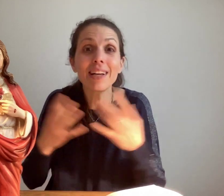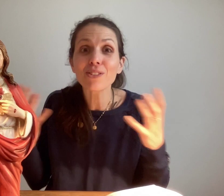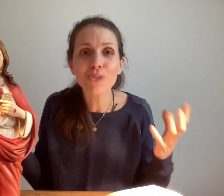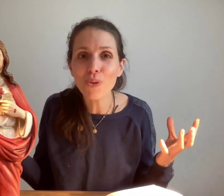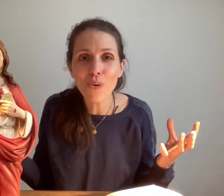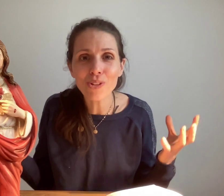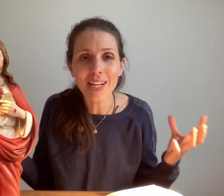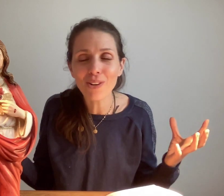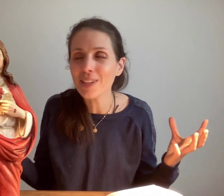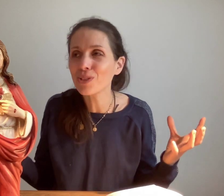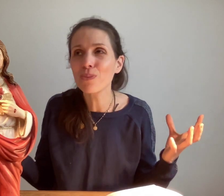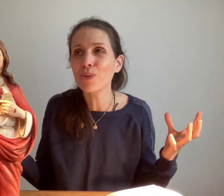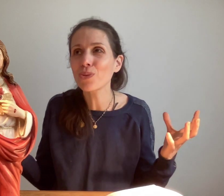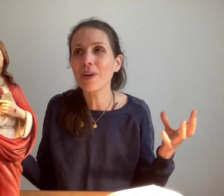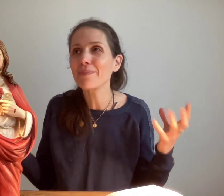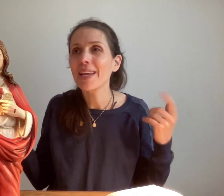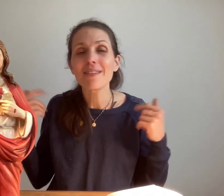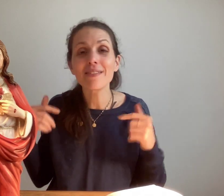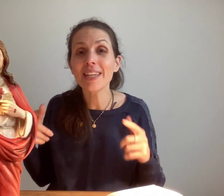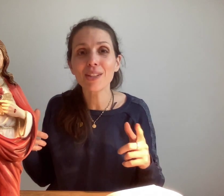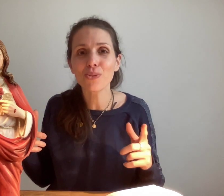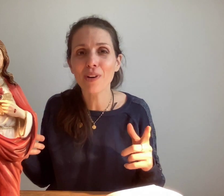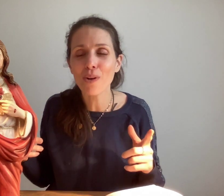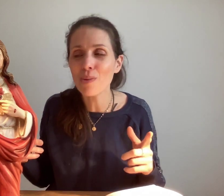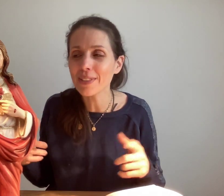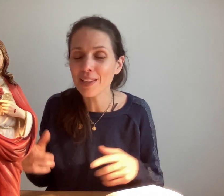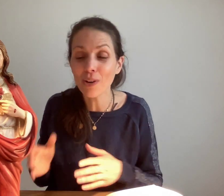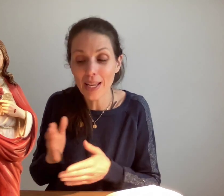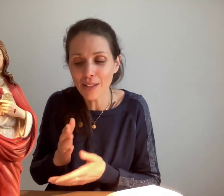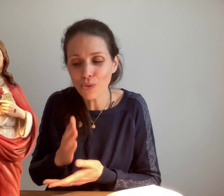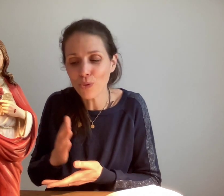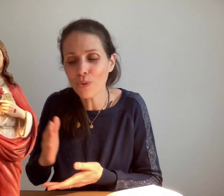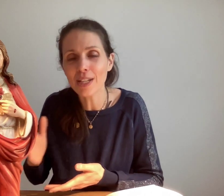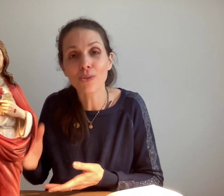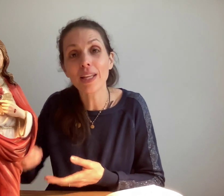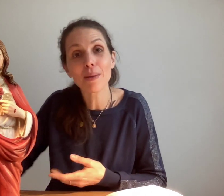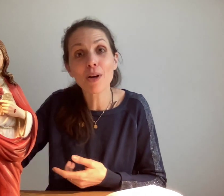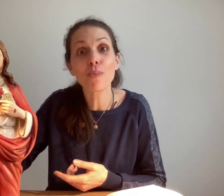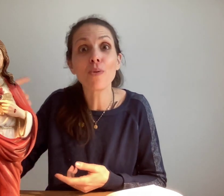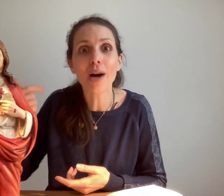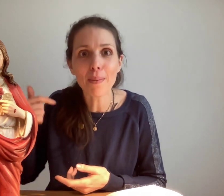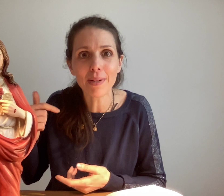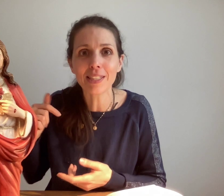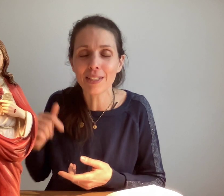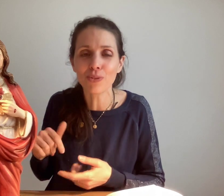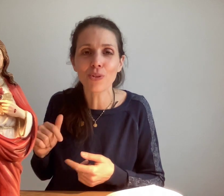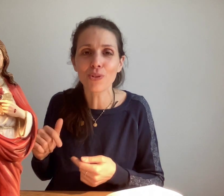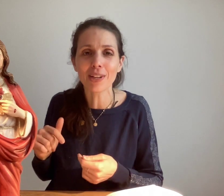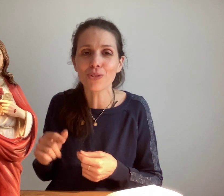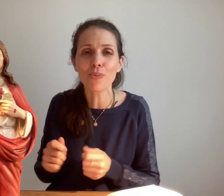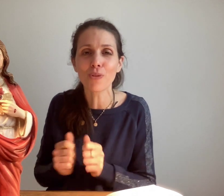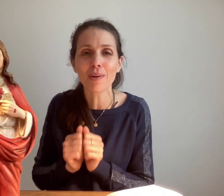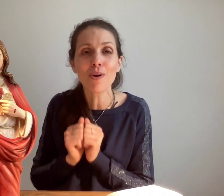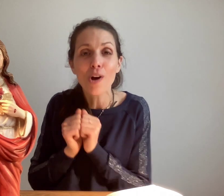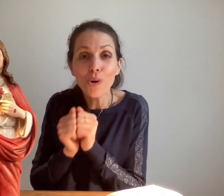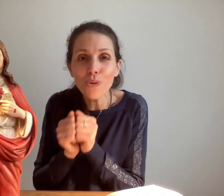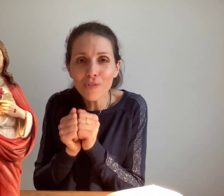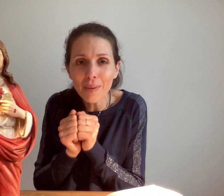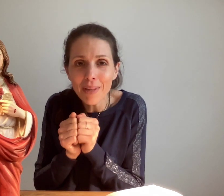acte de louange, d'adoration pour toi. Viens tout faire en moi, Seigneur. Et tout au long de la journée, eh bien, on peut appeler Jésus dans nos actions pour vraiment confirmer